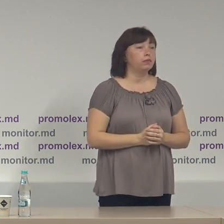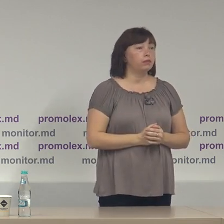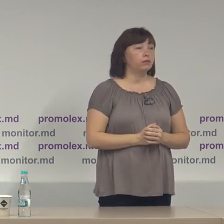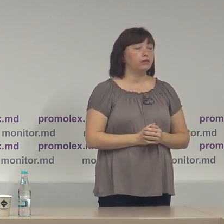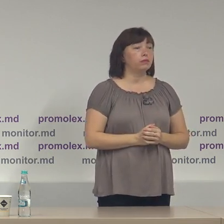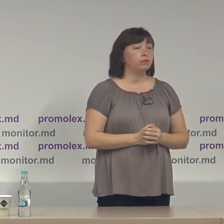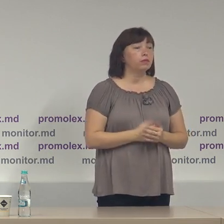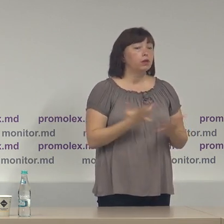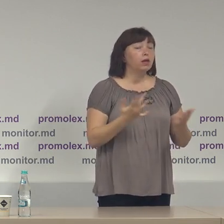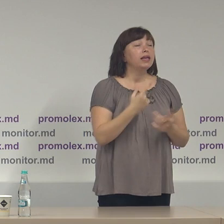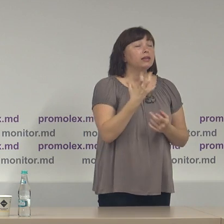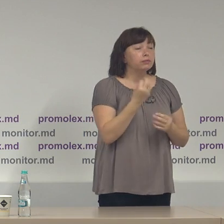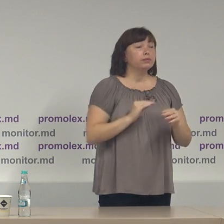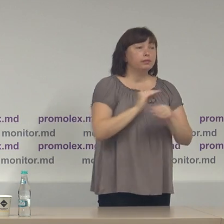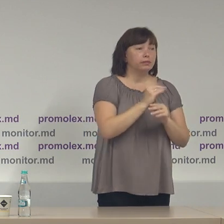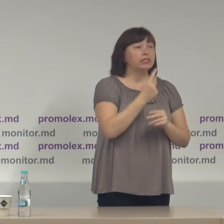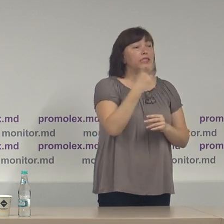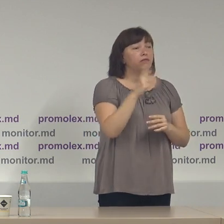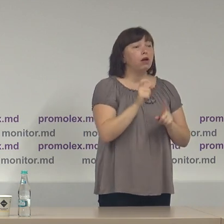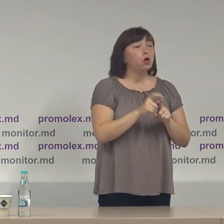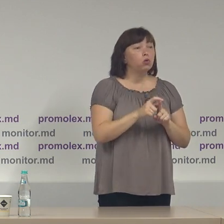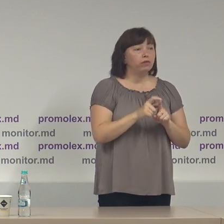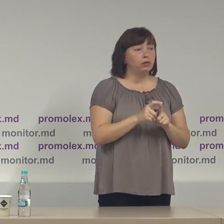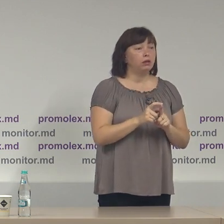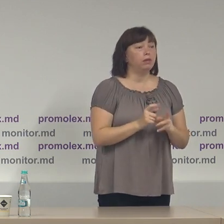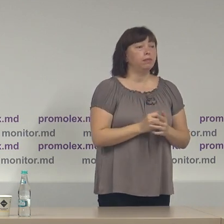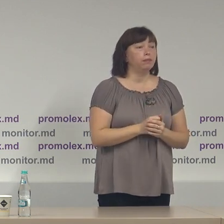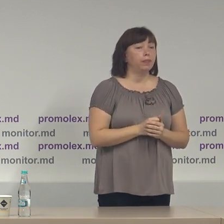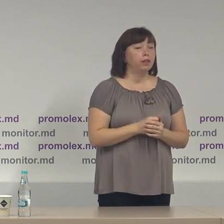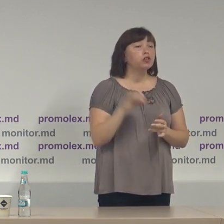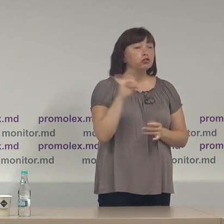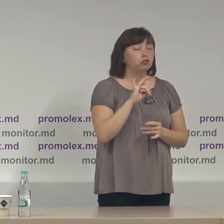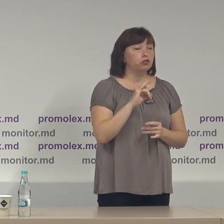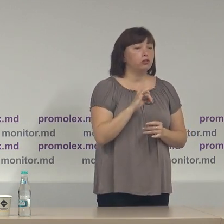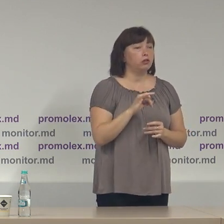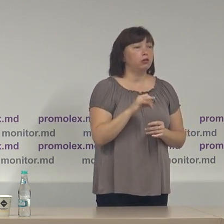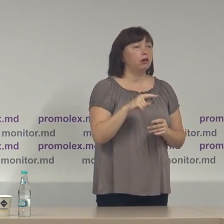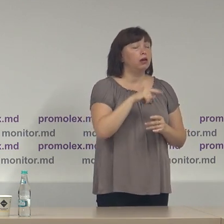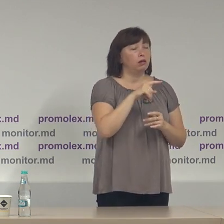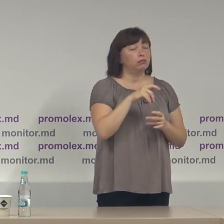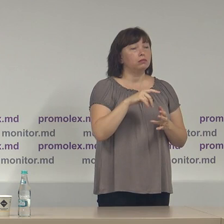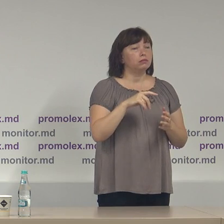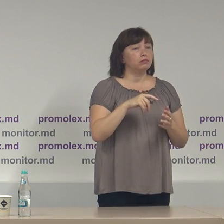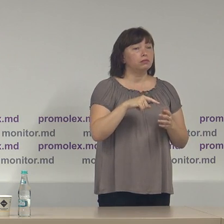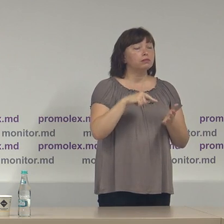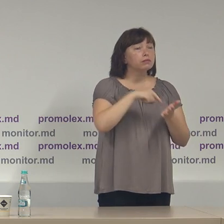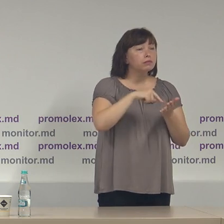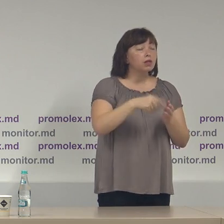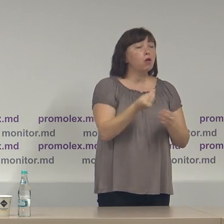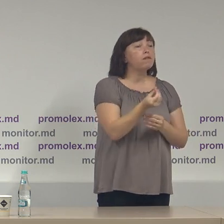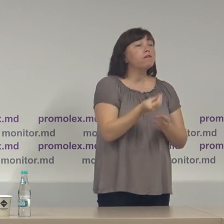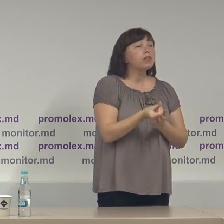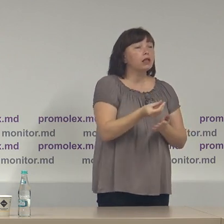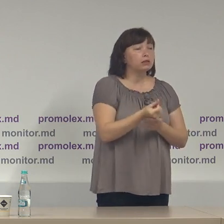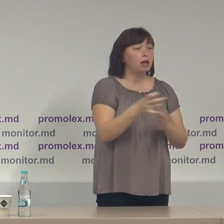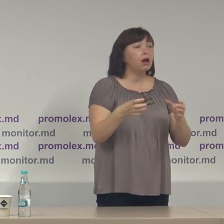dar câteva cuvinte și aspecte voi încerca să atragă atenție la finanțarea campaniei